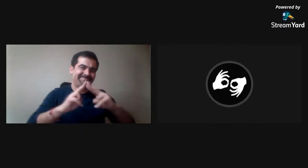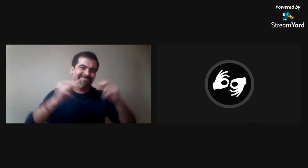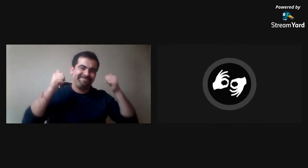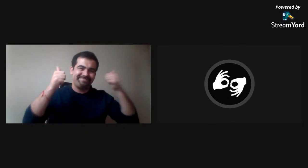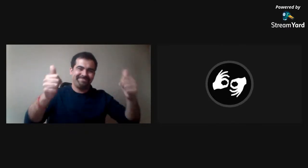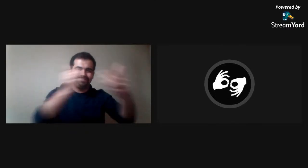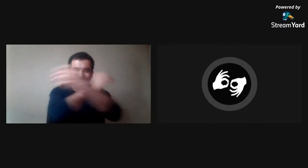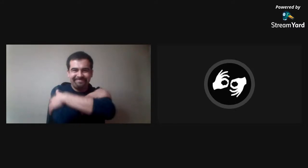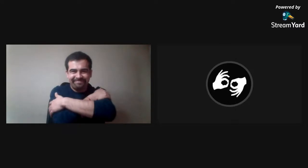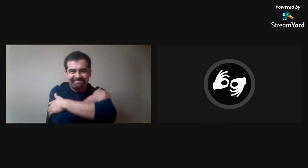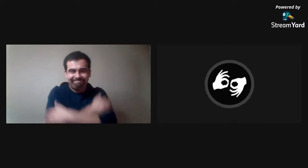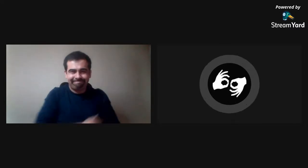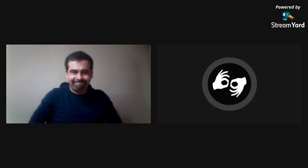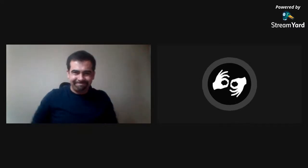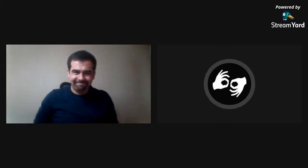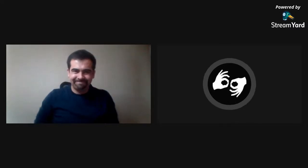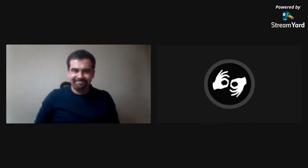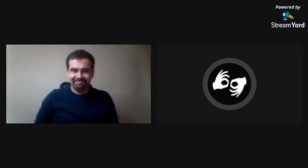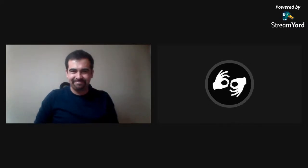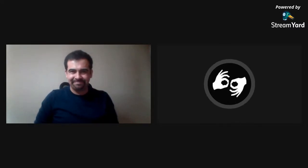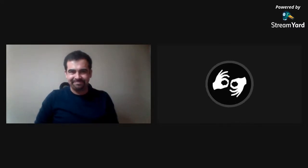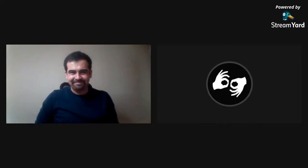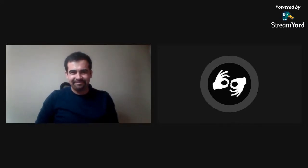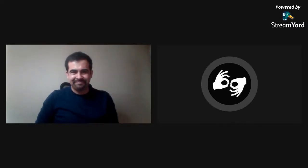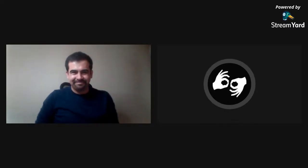Que estén bien, nos vemos, un gran abrazo. Chao.